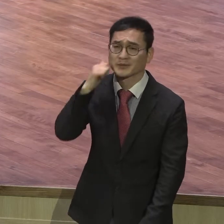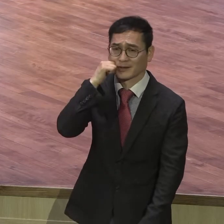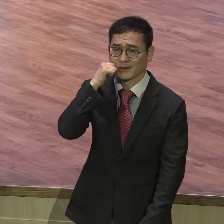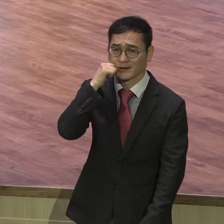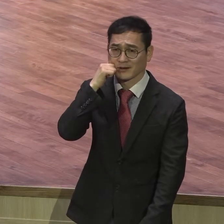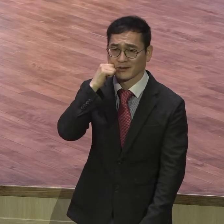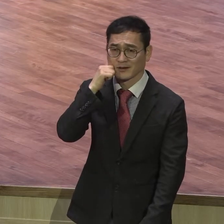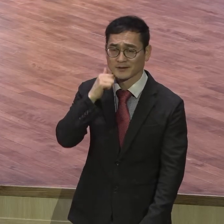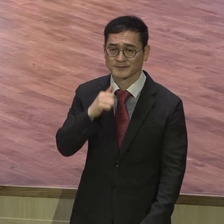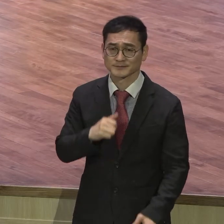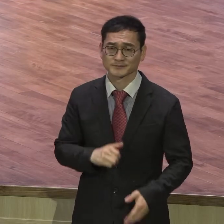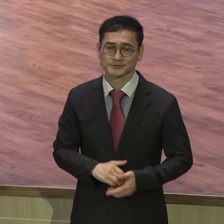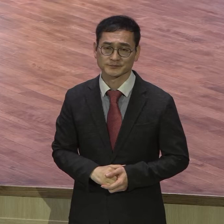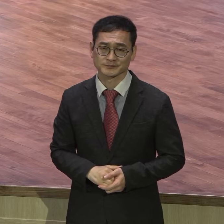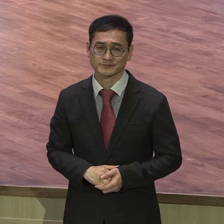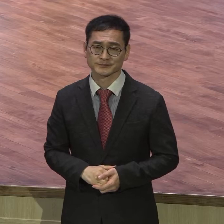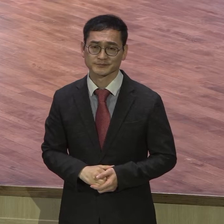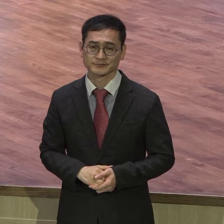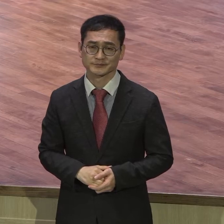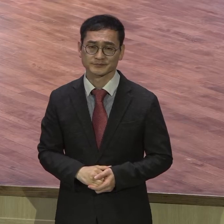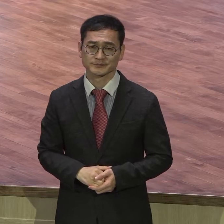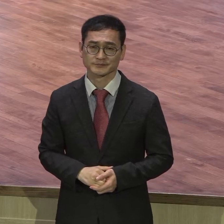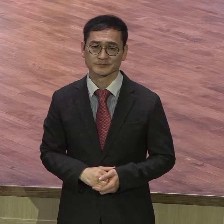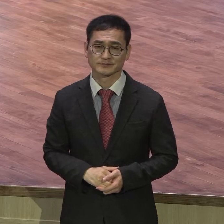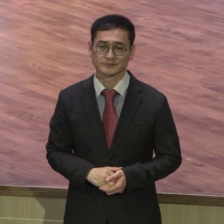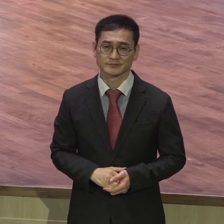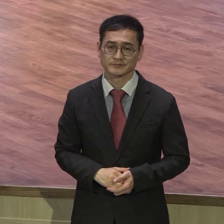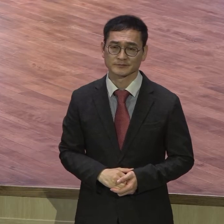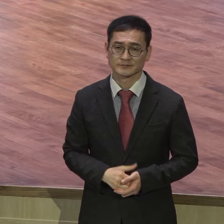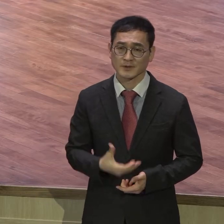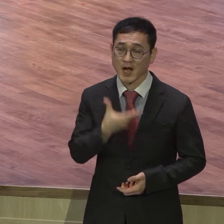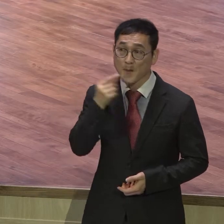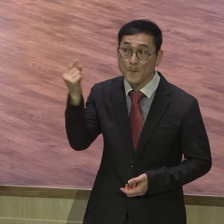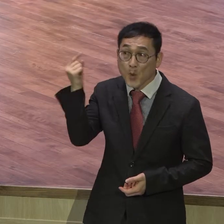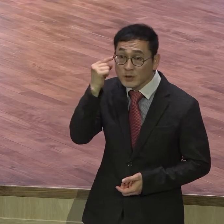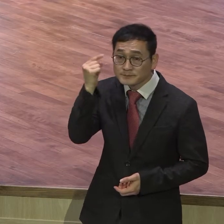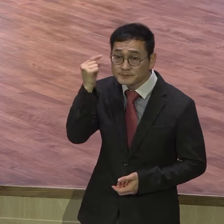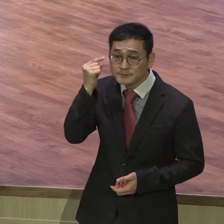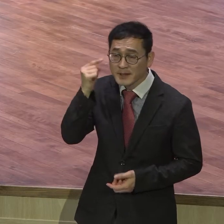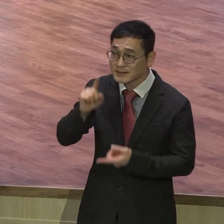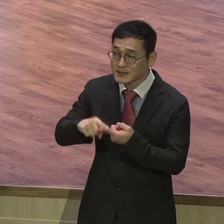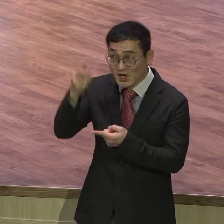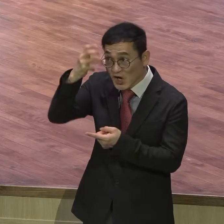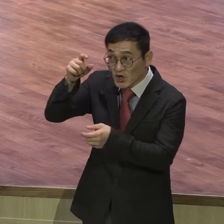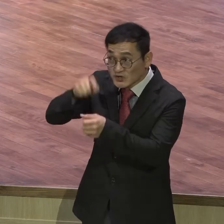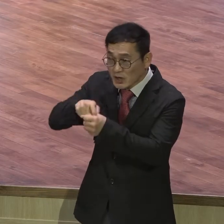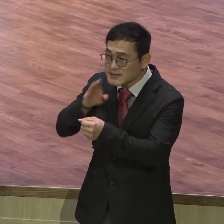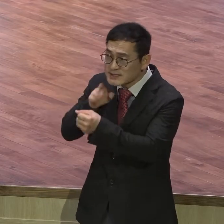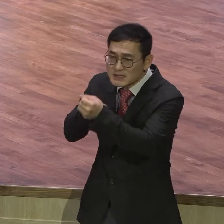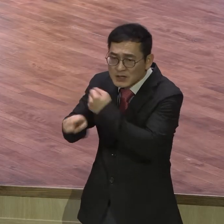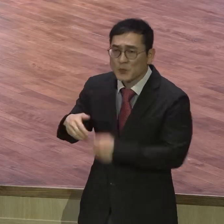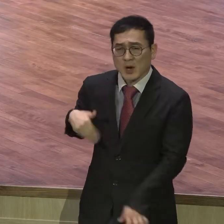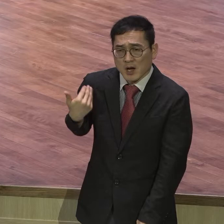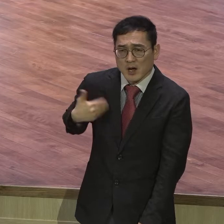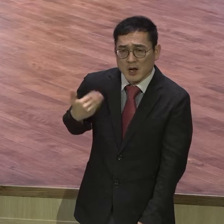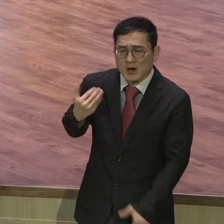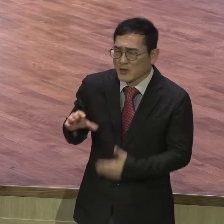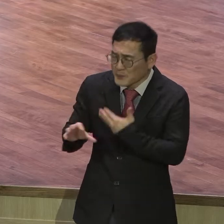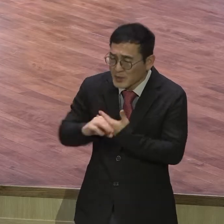참복음의 영적 진리를 제대로 알지 못하는데 어떻게 복음을 그렇게 증가할 수 있겠어요 그래서 중요한 것이 뭐냐